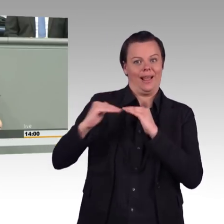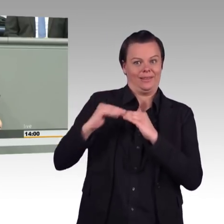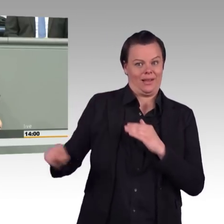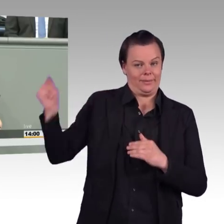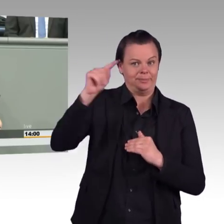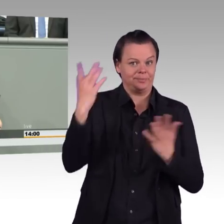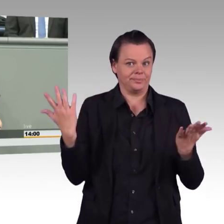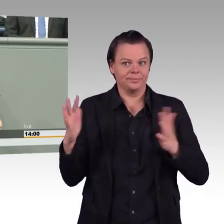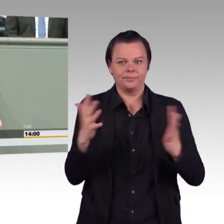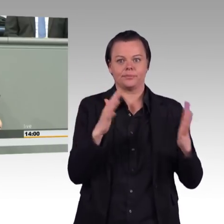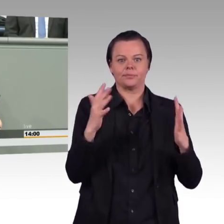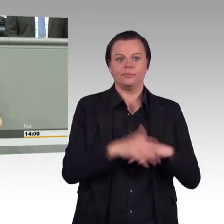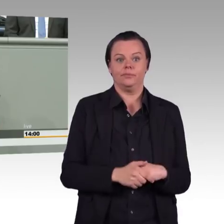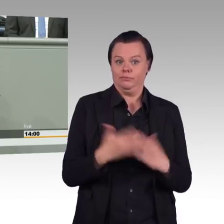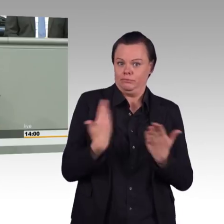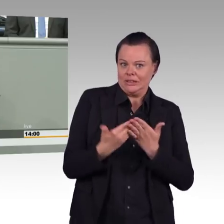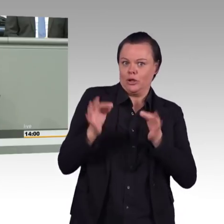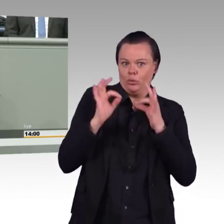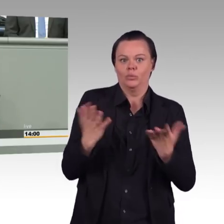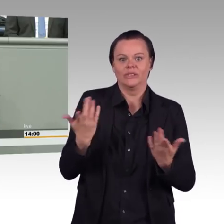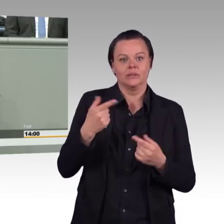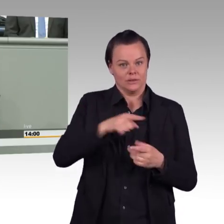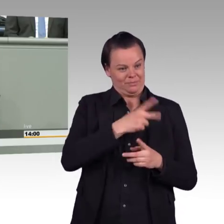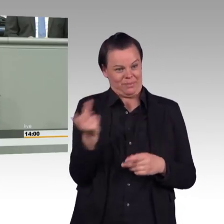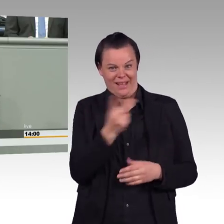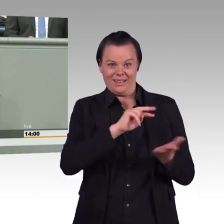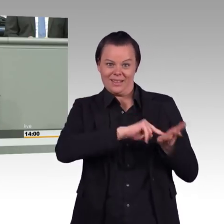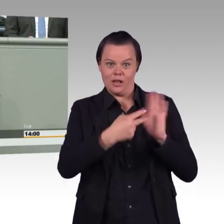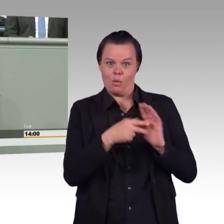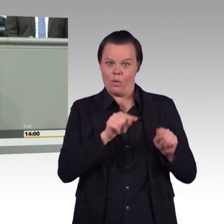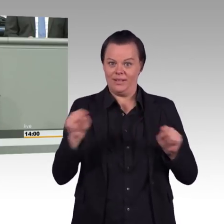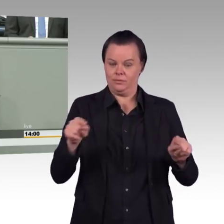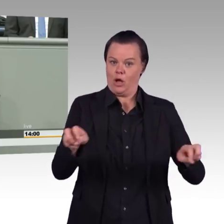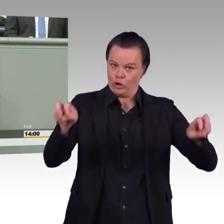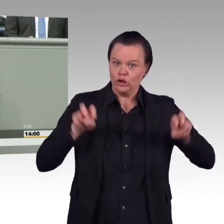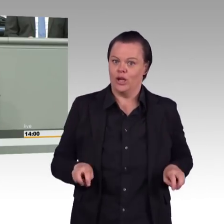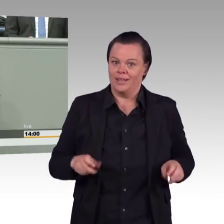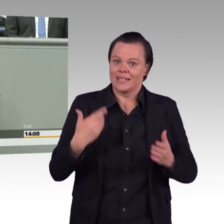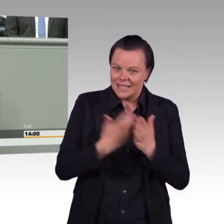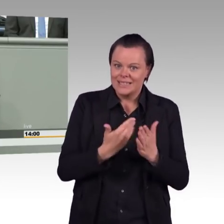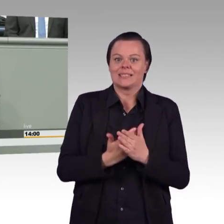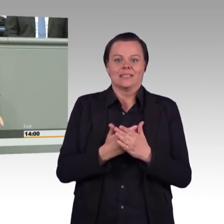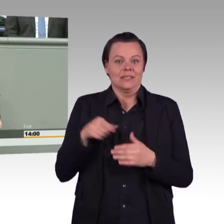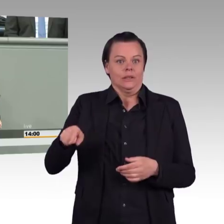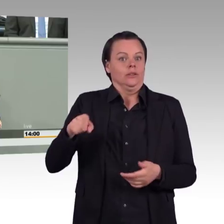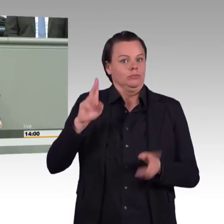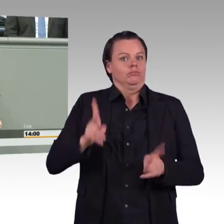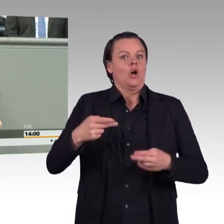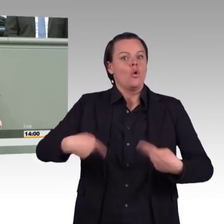Koalitionsverhandlungen durchgesetzt hat, ist, dass wir einen gesellschaftlichen Mehrwert haben wollten, dass wir einen gesellschaftlichen Rückhalt haben wollten. Wir haben die